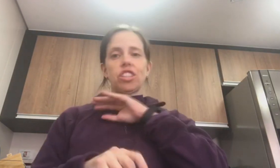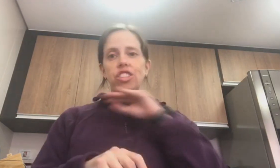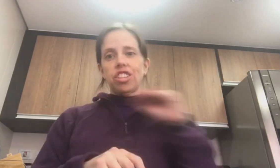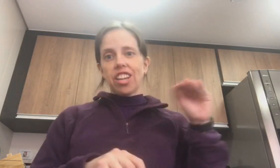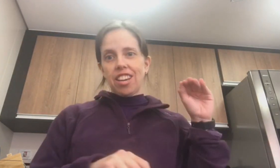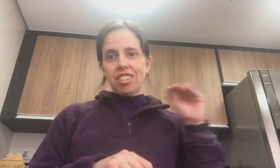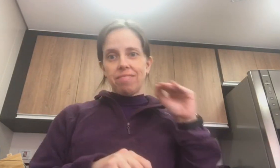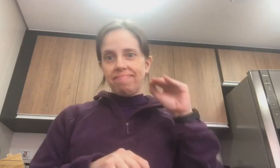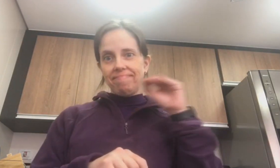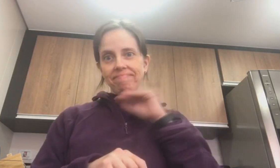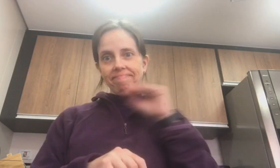cheia de caixa.